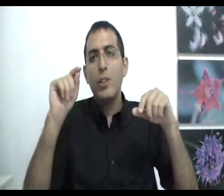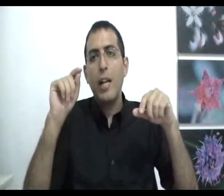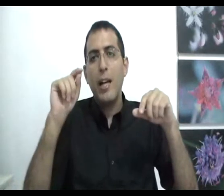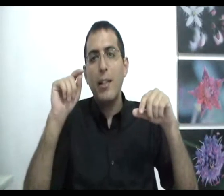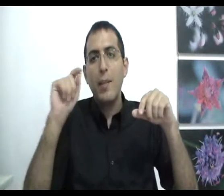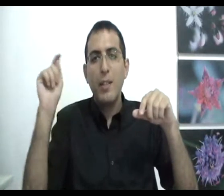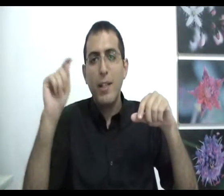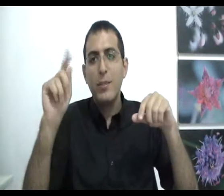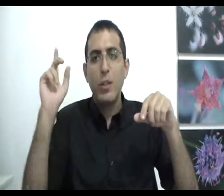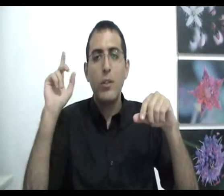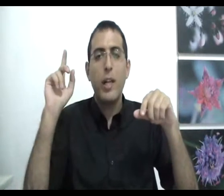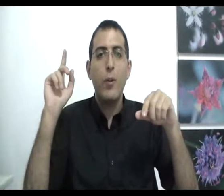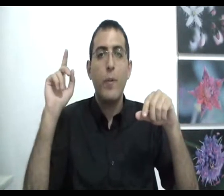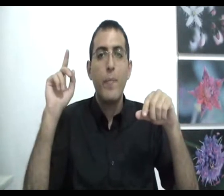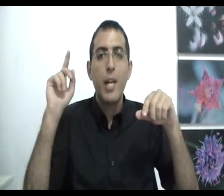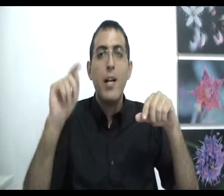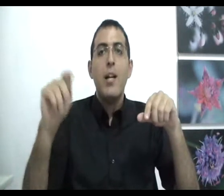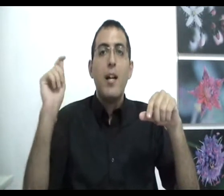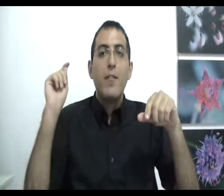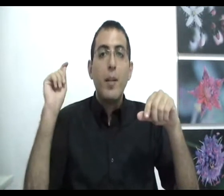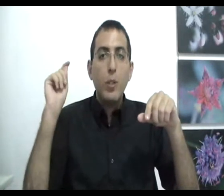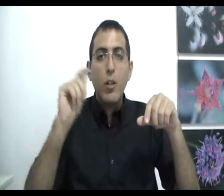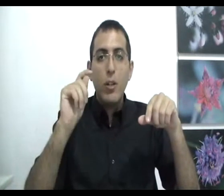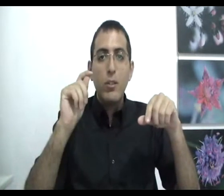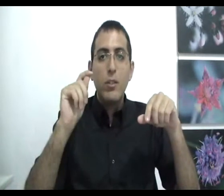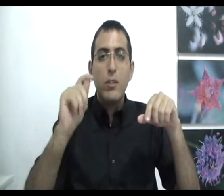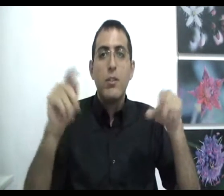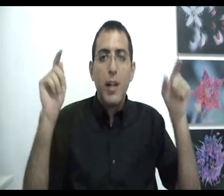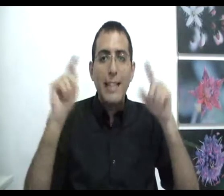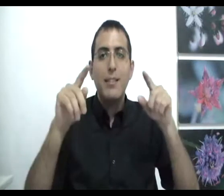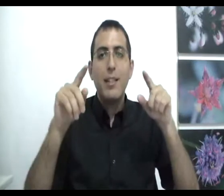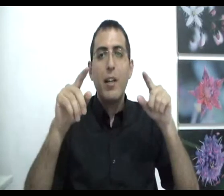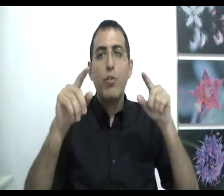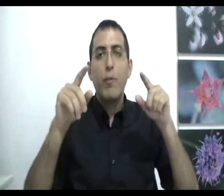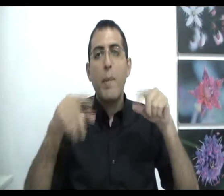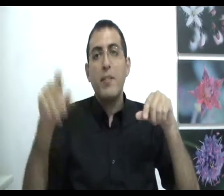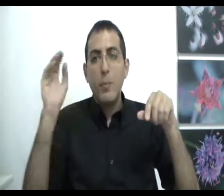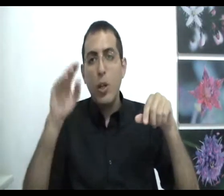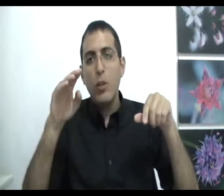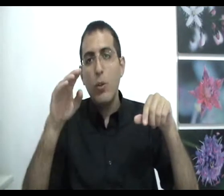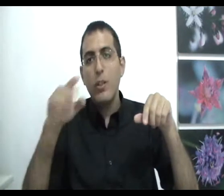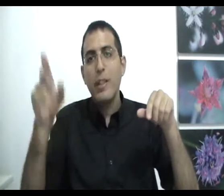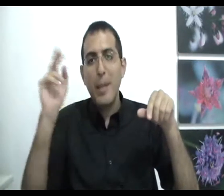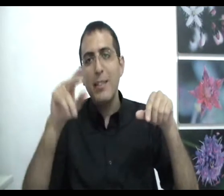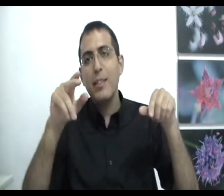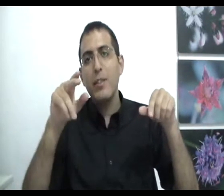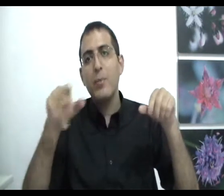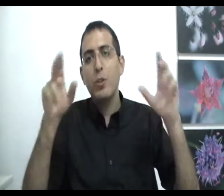שאלה אחת האם הדבר הזה הוא נכון כן או לא ואם הוא נכון אז אתה תרגיש טוב באמת, ואם הוא לא נכון גם אז אתה תבין את המציאות